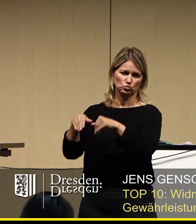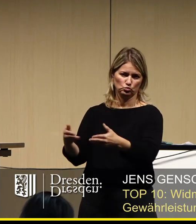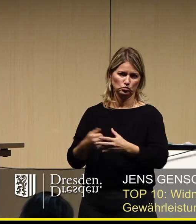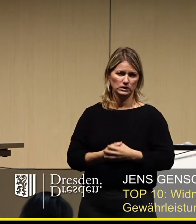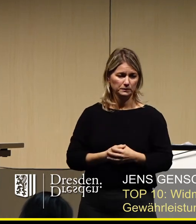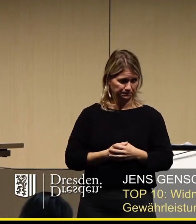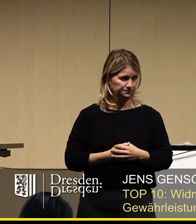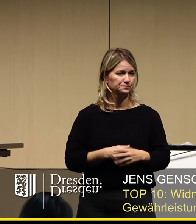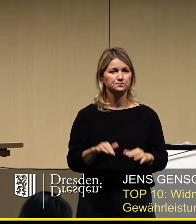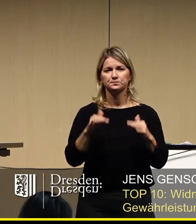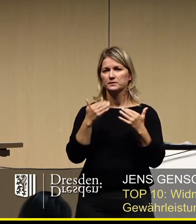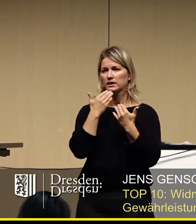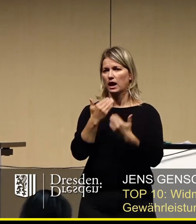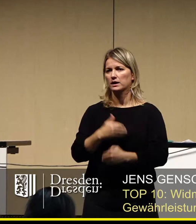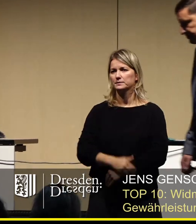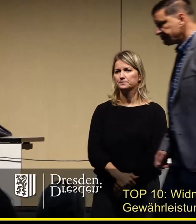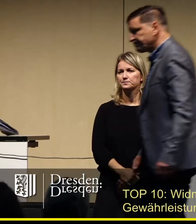Danke für Ihre Aufmerksamkeit.